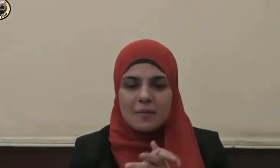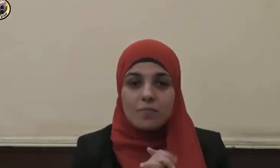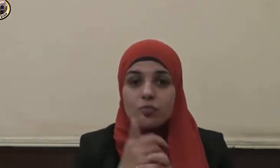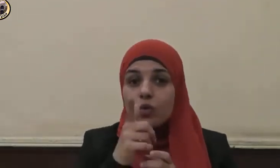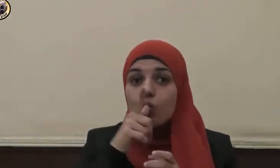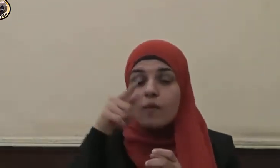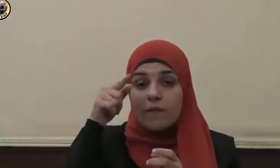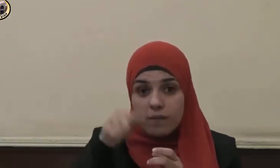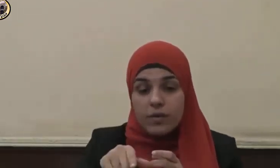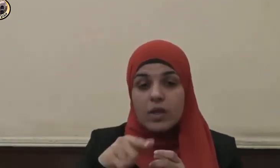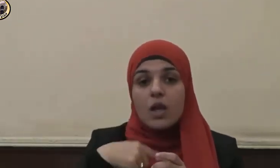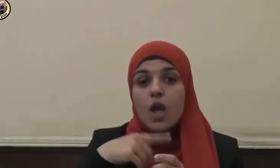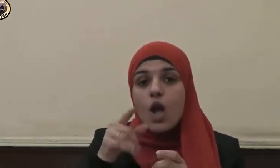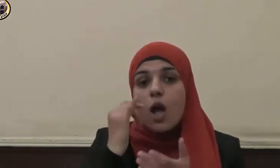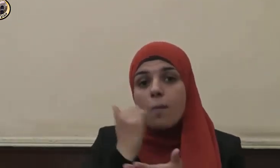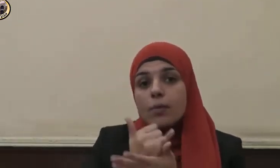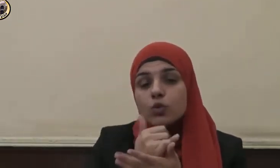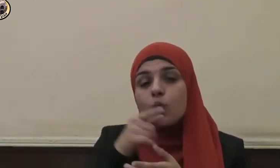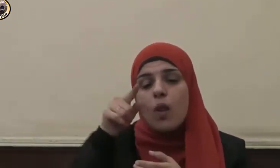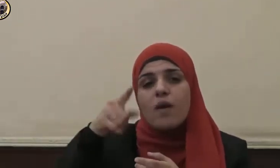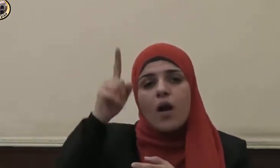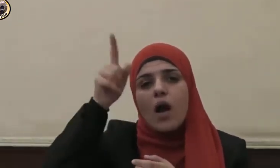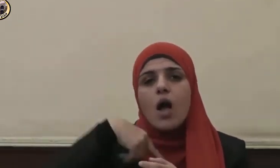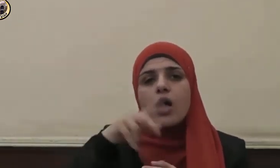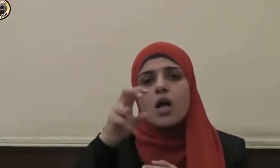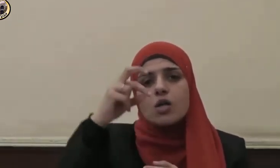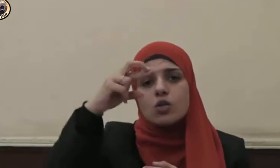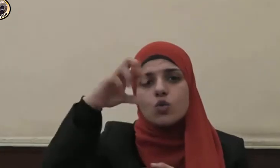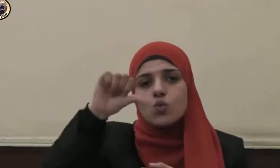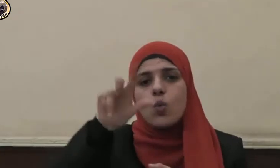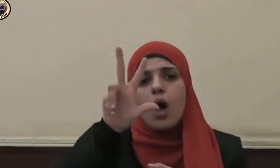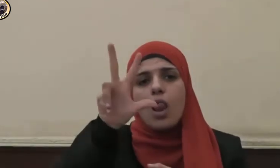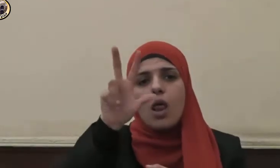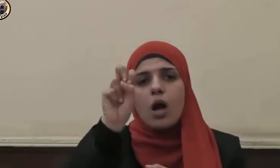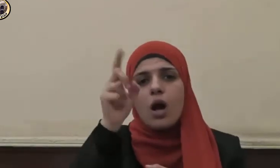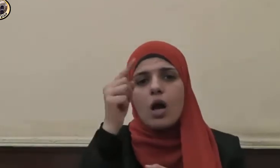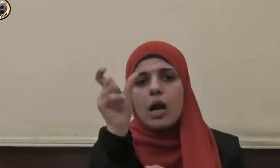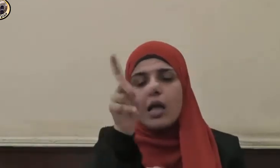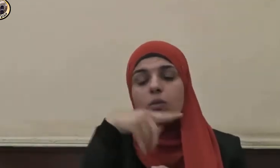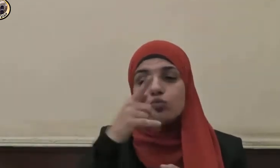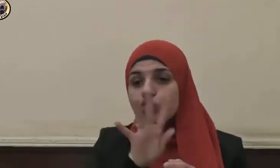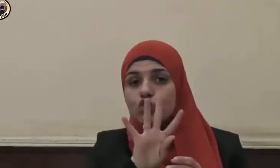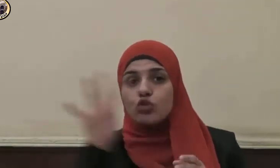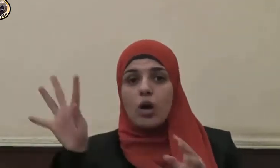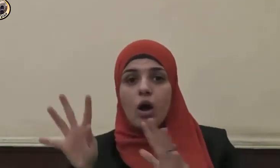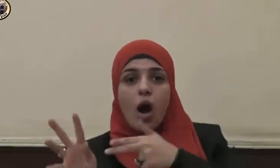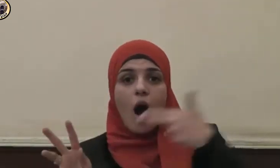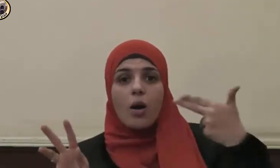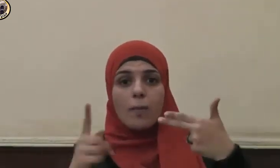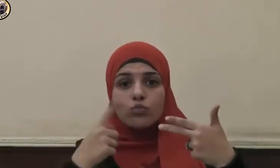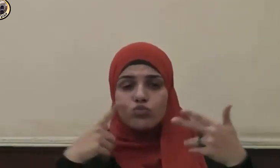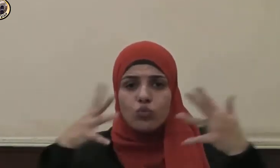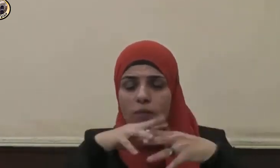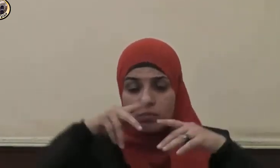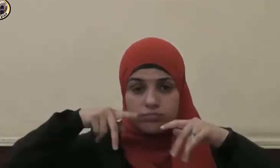الذي طوى الله تعالى له الأرض شرقا وغربا لما مر على القوم